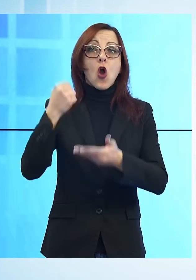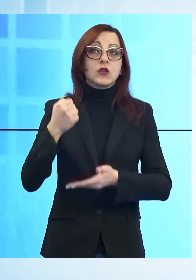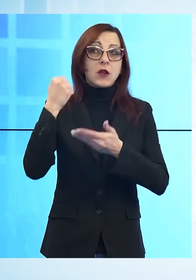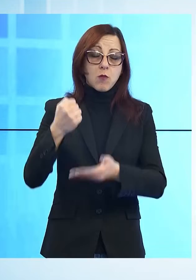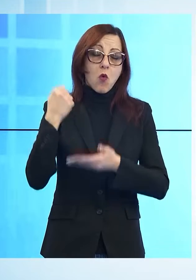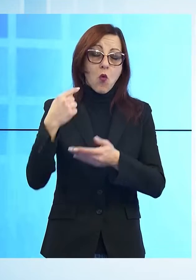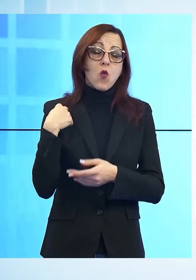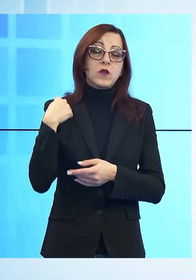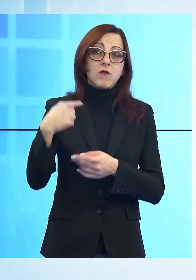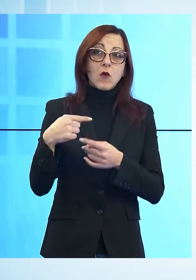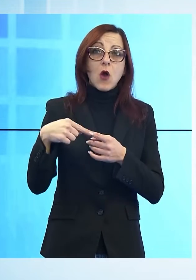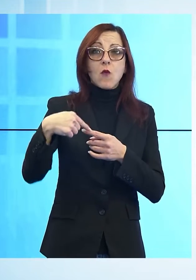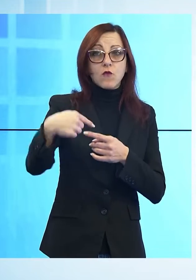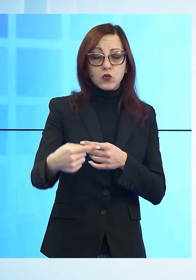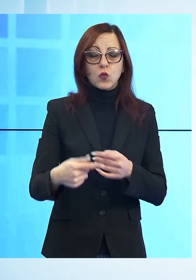erogati.